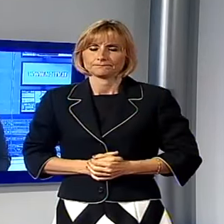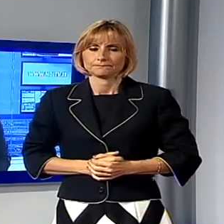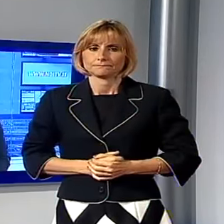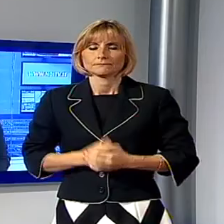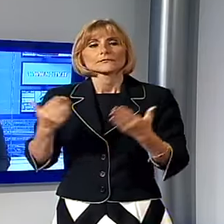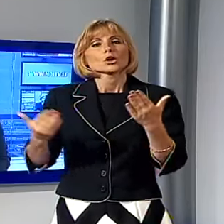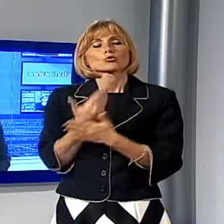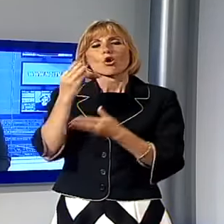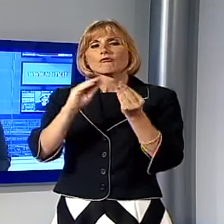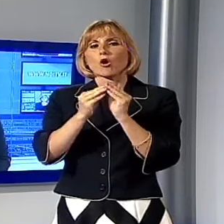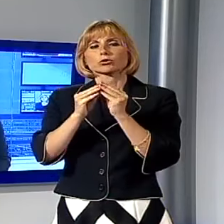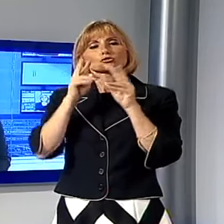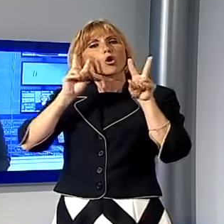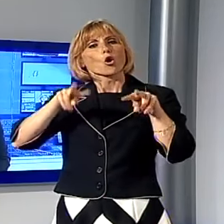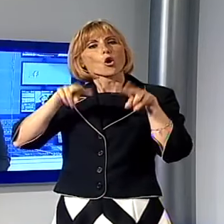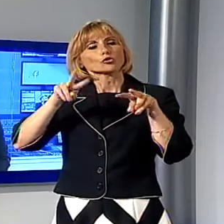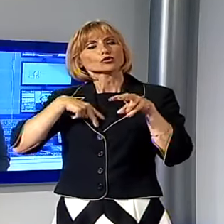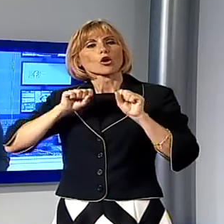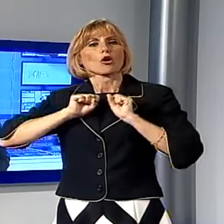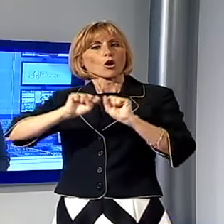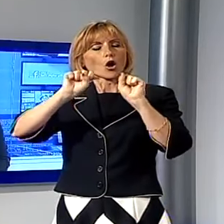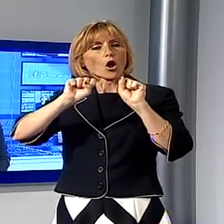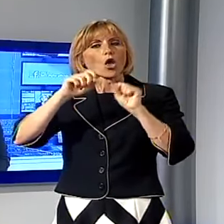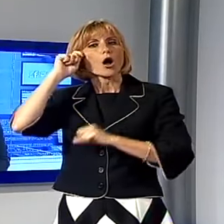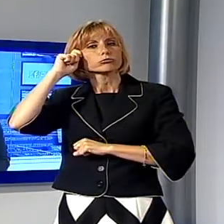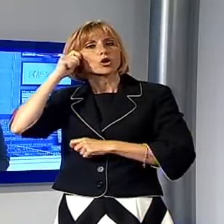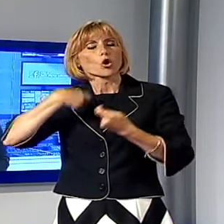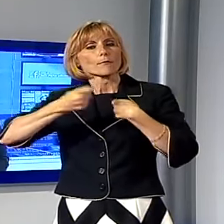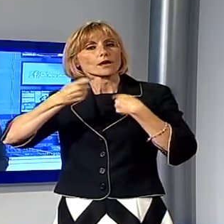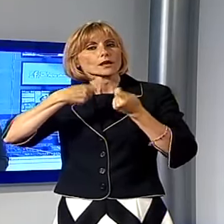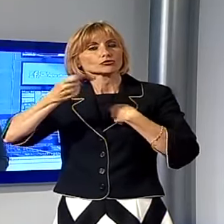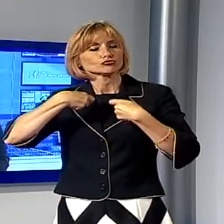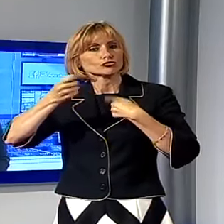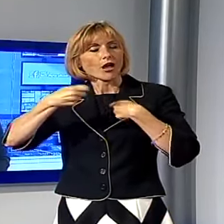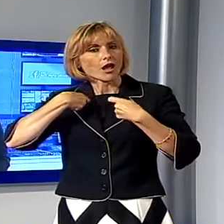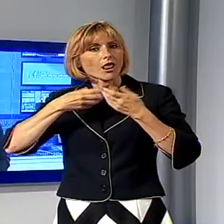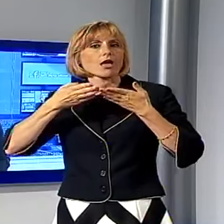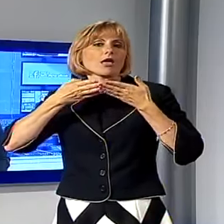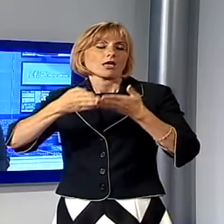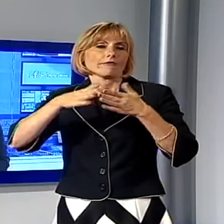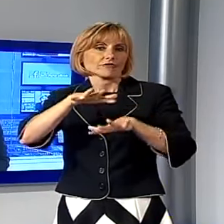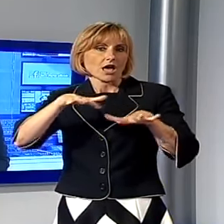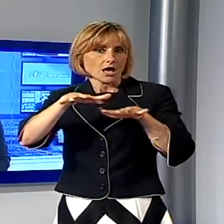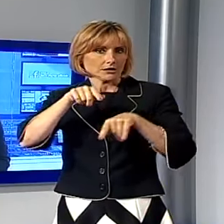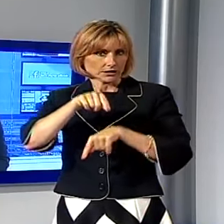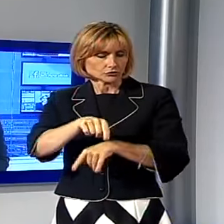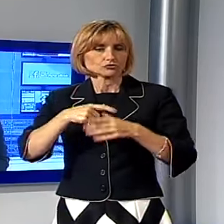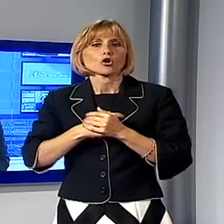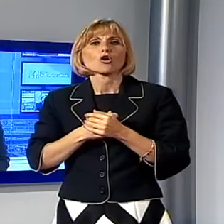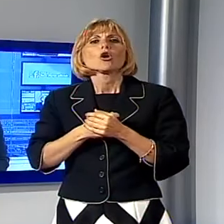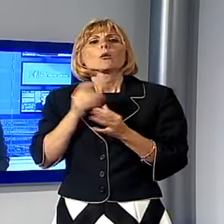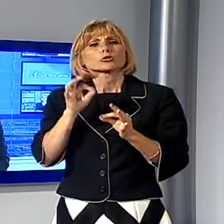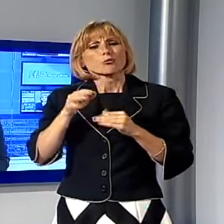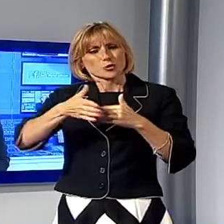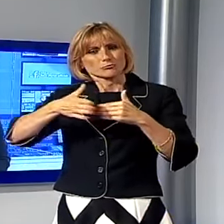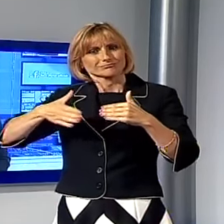Nuova operazione di controllo contro l'abusivismo commerciale della Capitaneria di Porto di Viareggio, questa volta a Marina